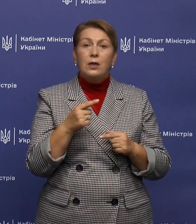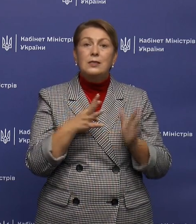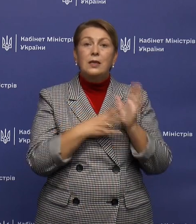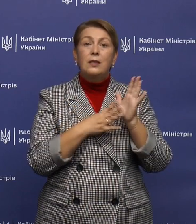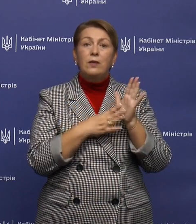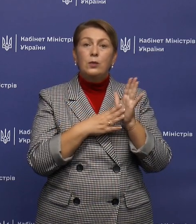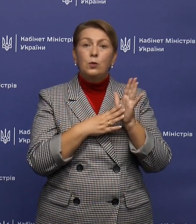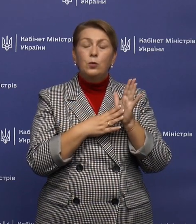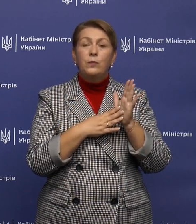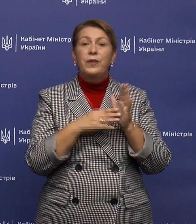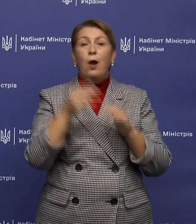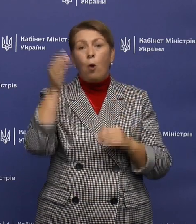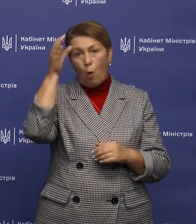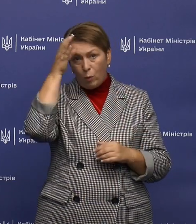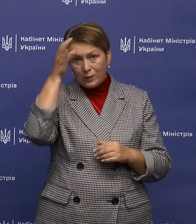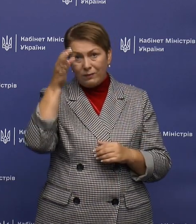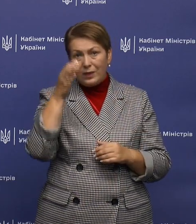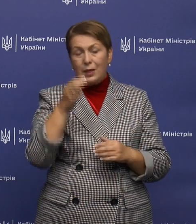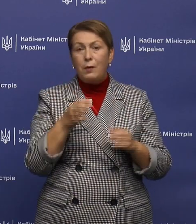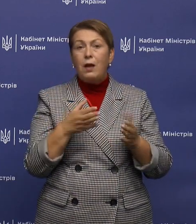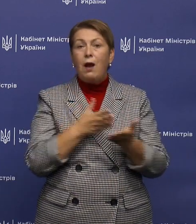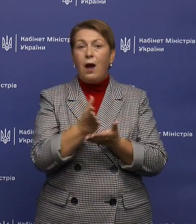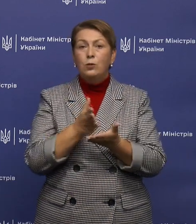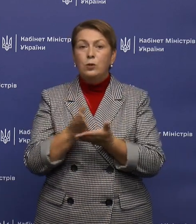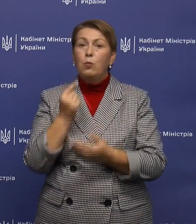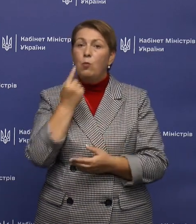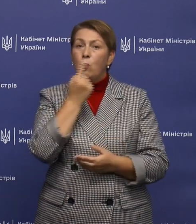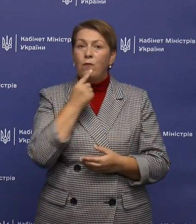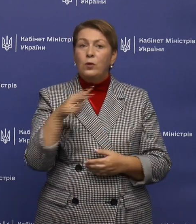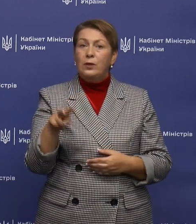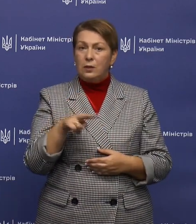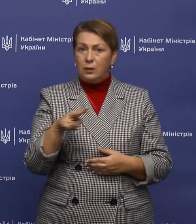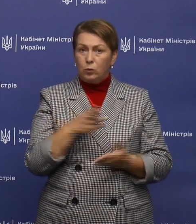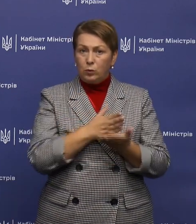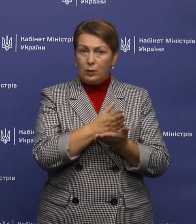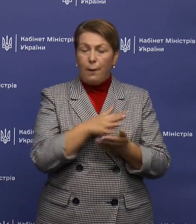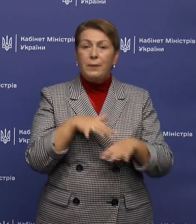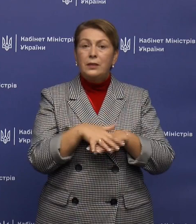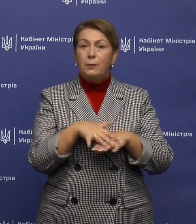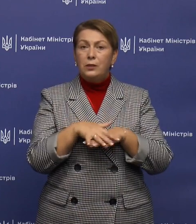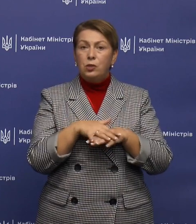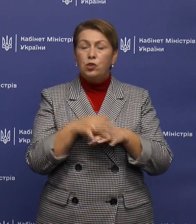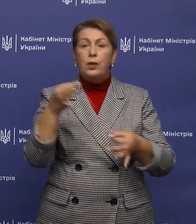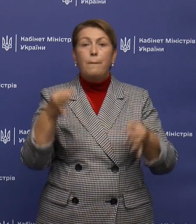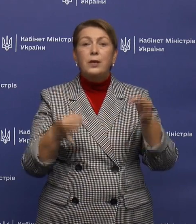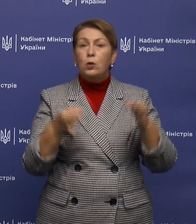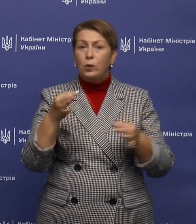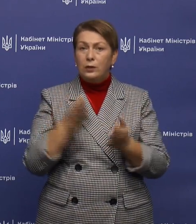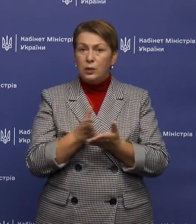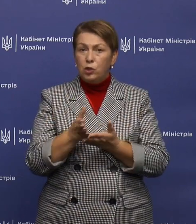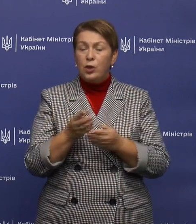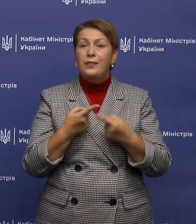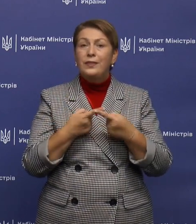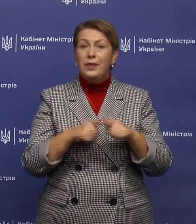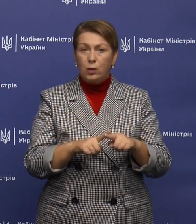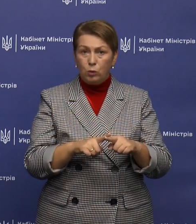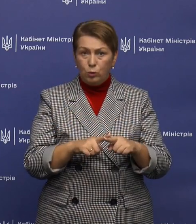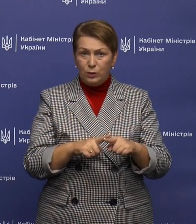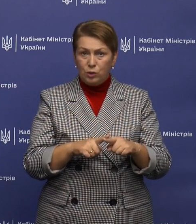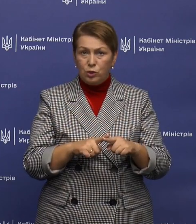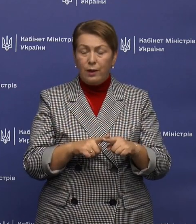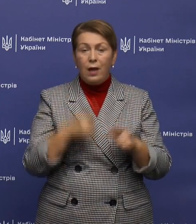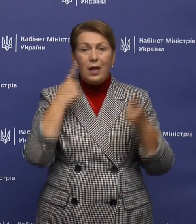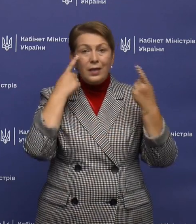'ятью освітніми галузями, а саме мовно-літературна галузь, математична, природнича, технологічна,